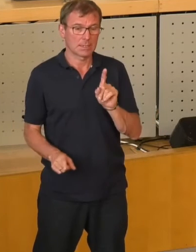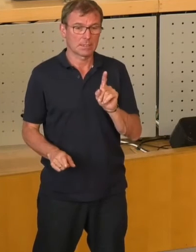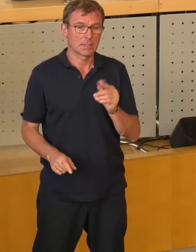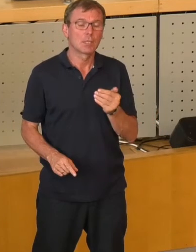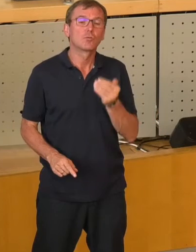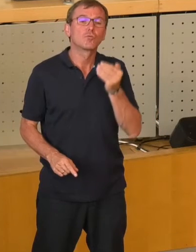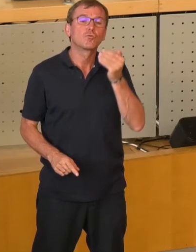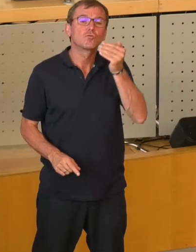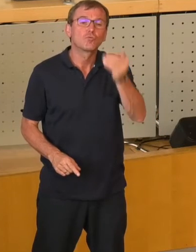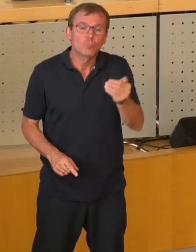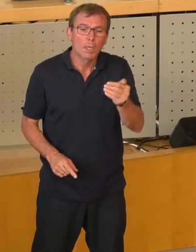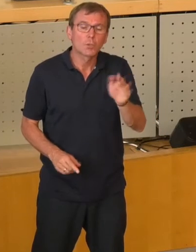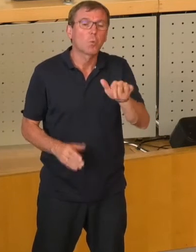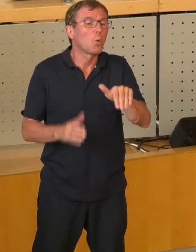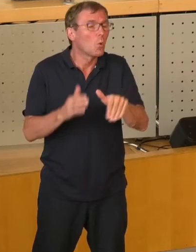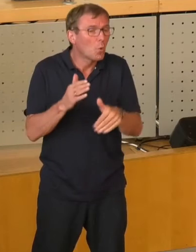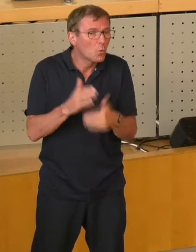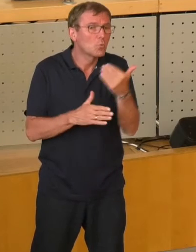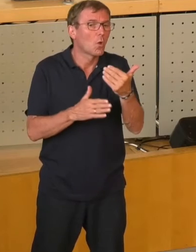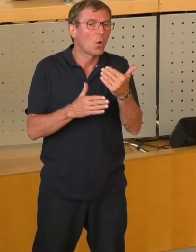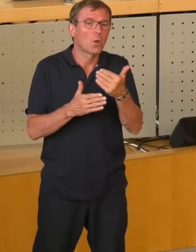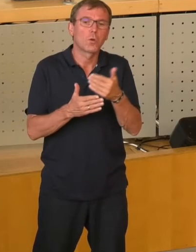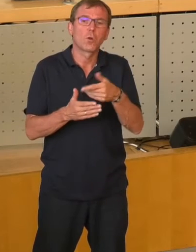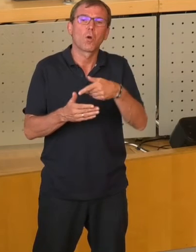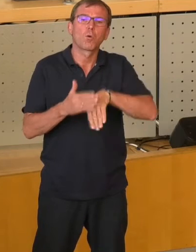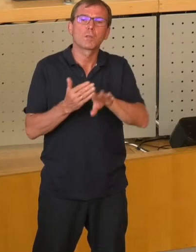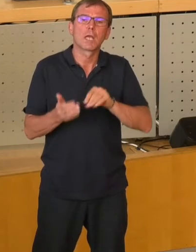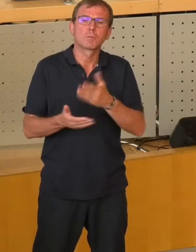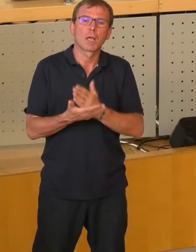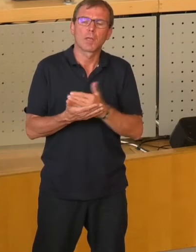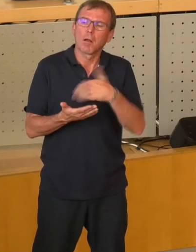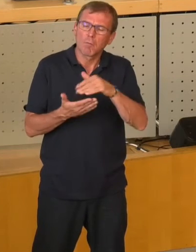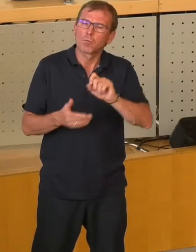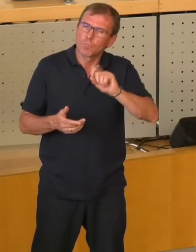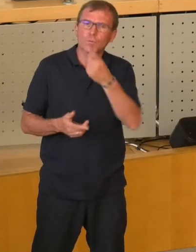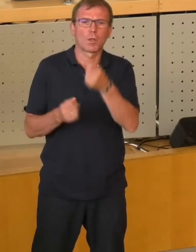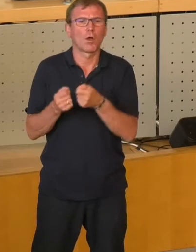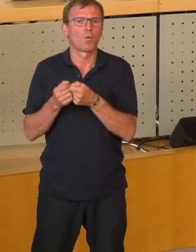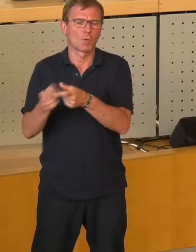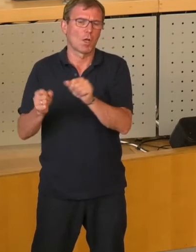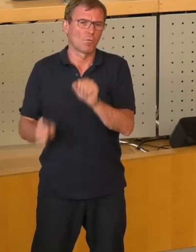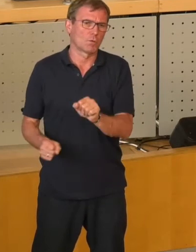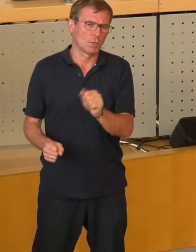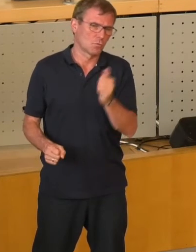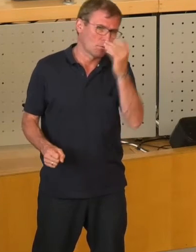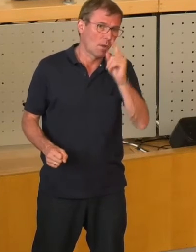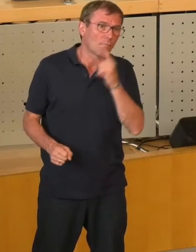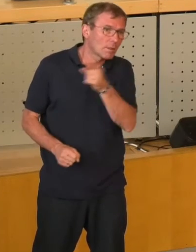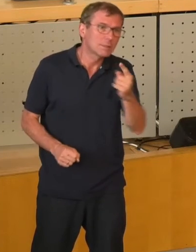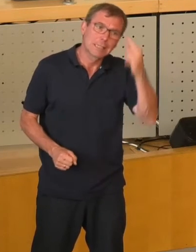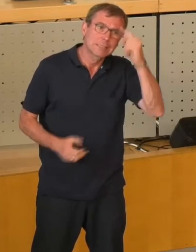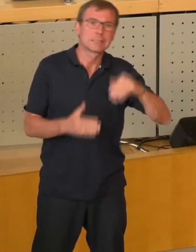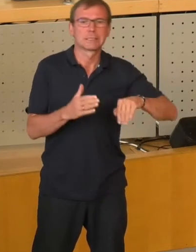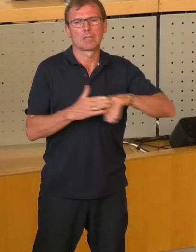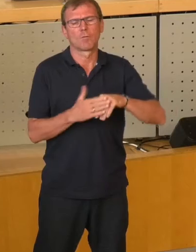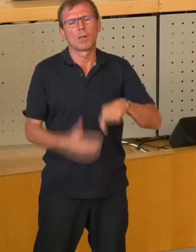später nicht über eine erneute Veräußerung von Unternehmensanteilen nachdenken kann und sollte, wenn das sinnvoll ist.